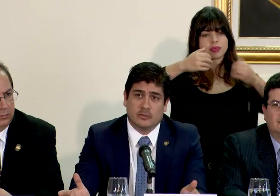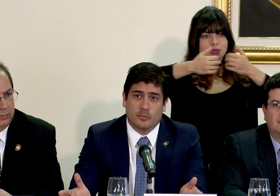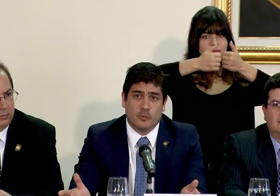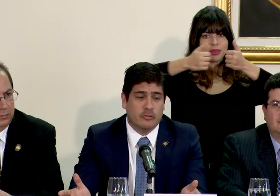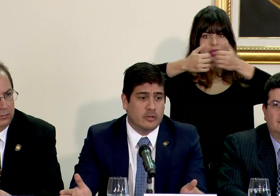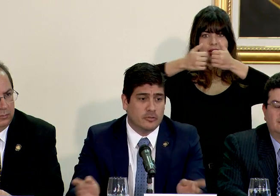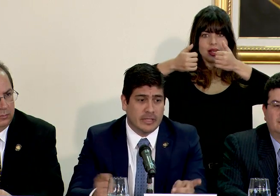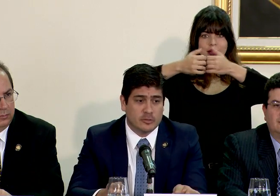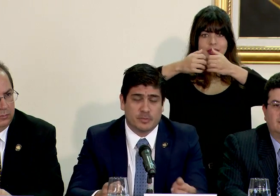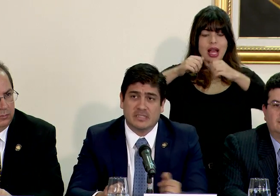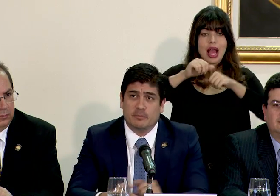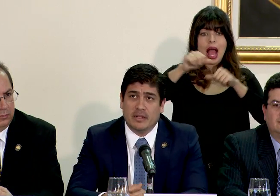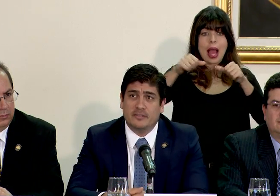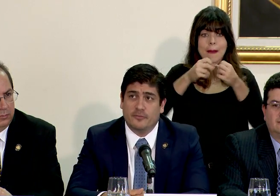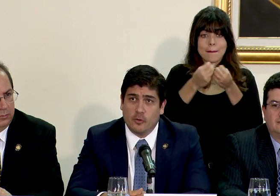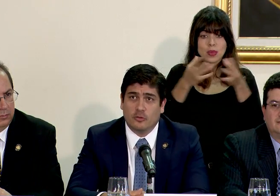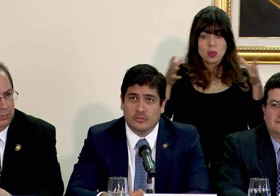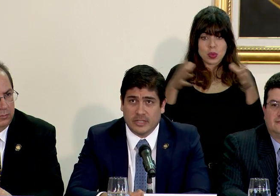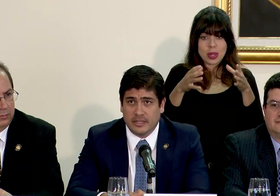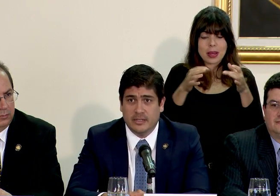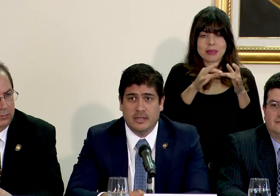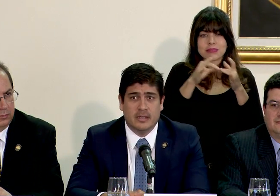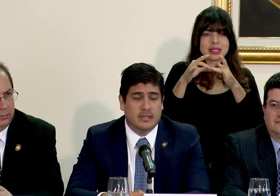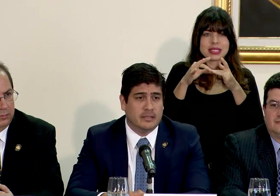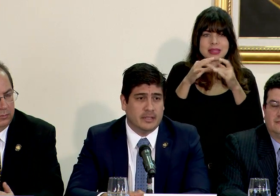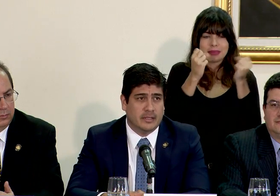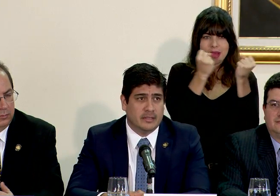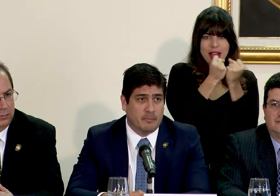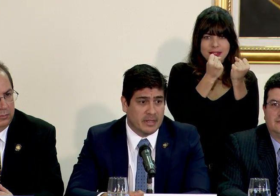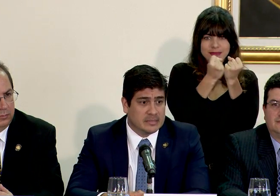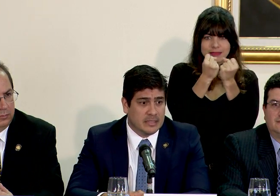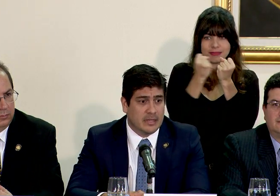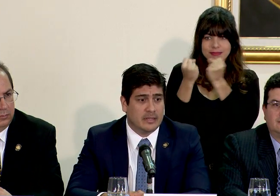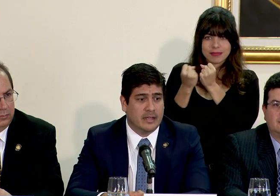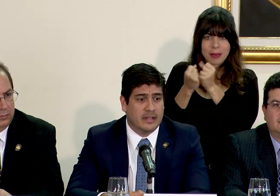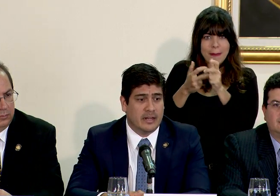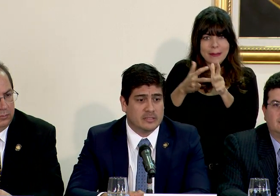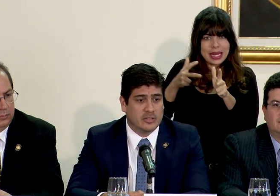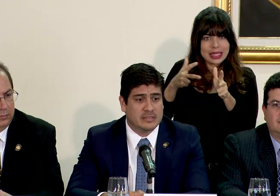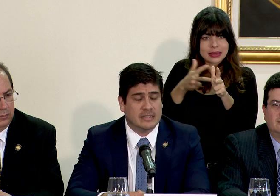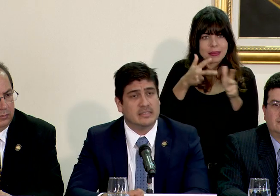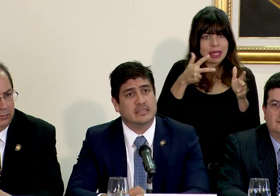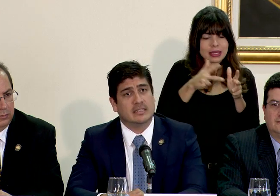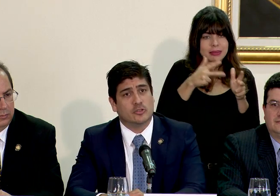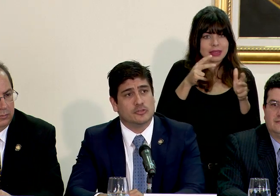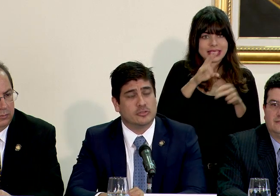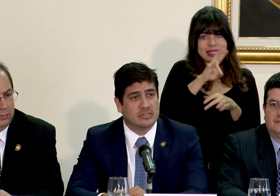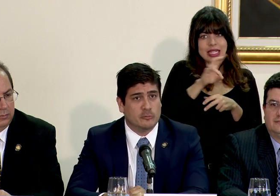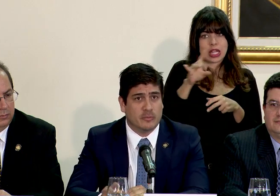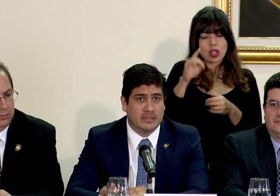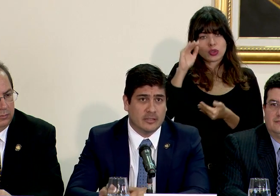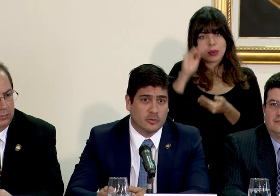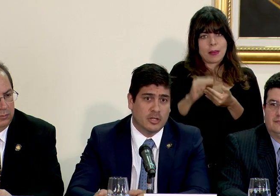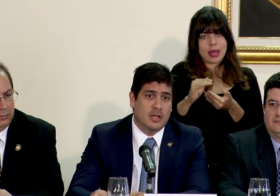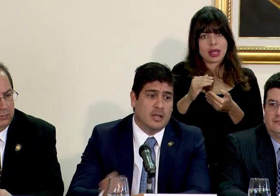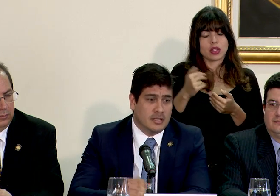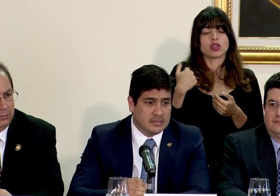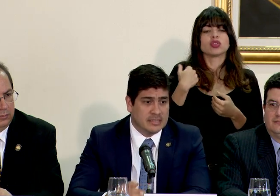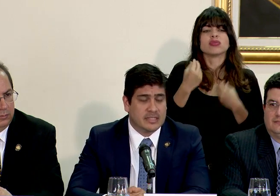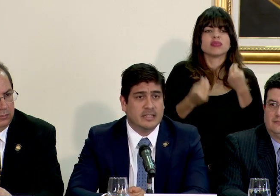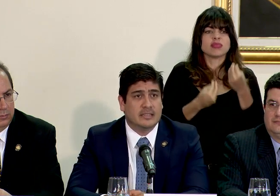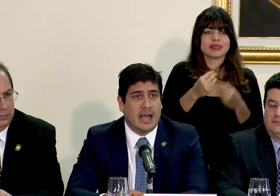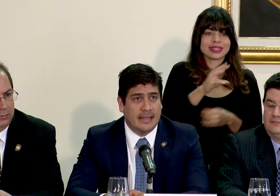ingresos del sector público de los principales focos de presa que generan las horas de las siete y las ocho, los estamos mandando